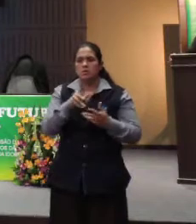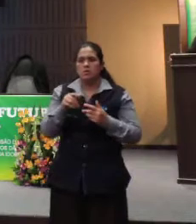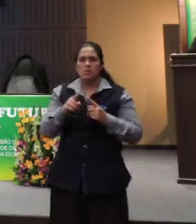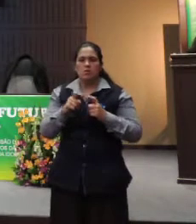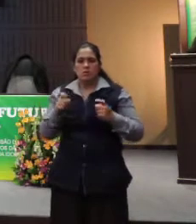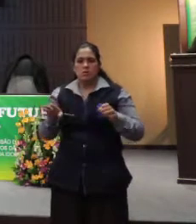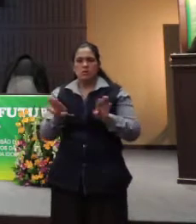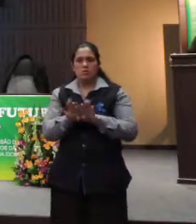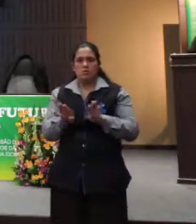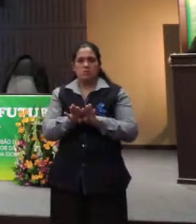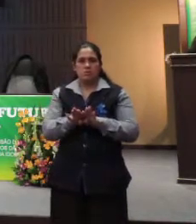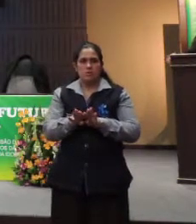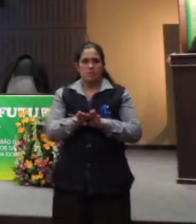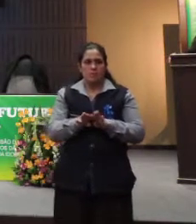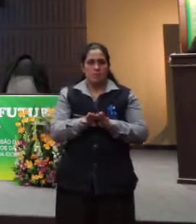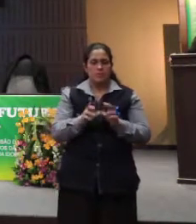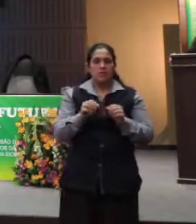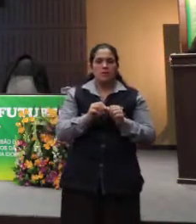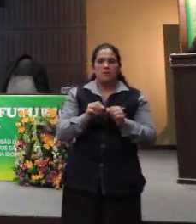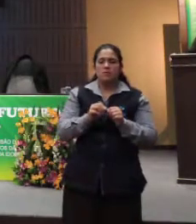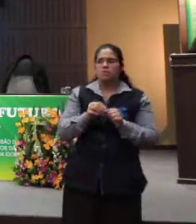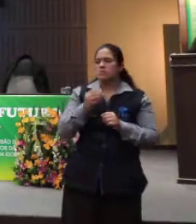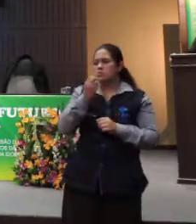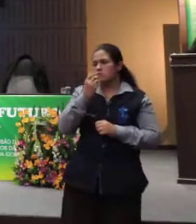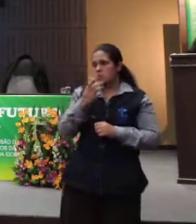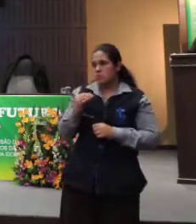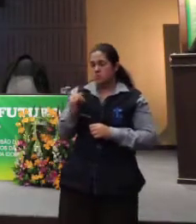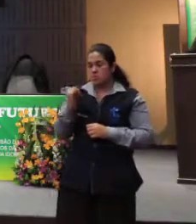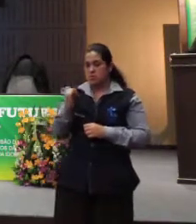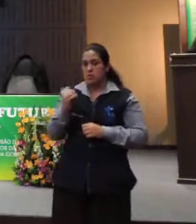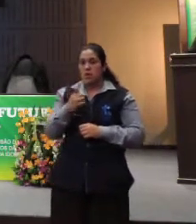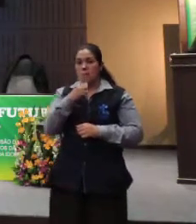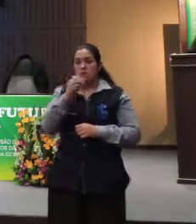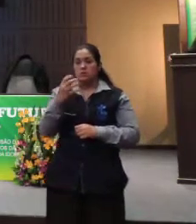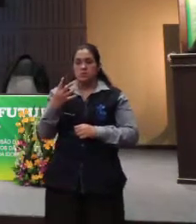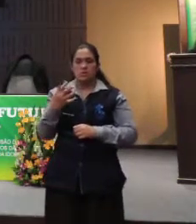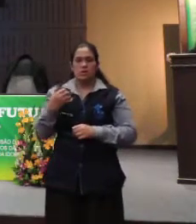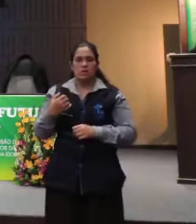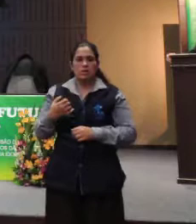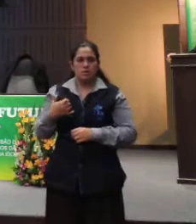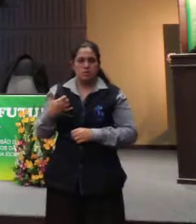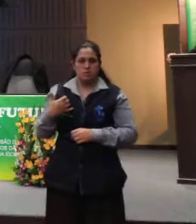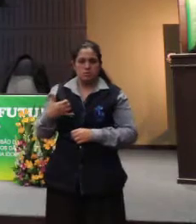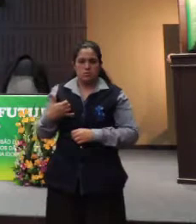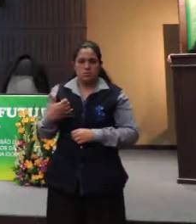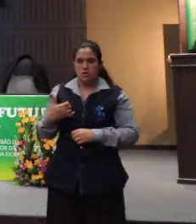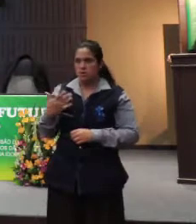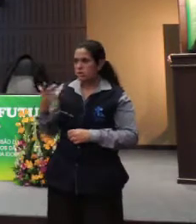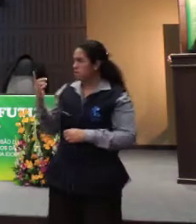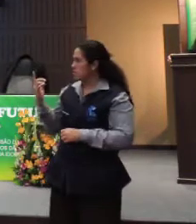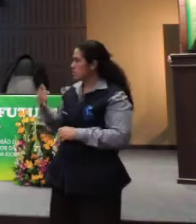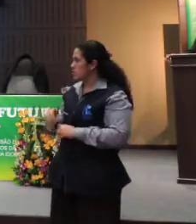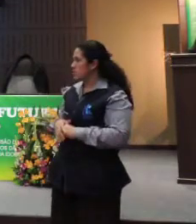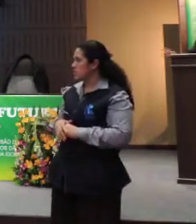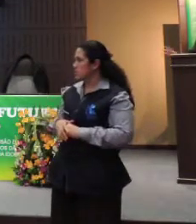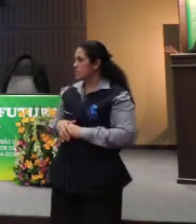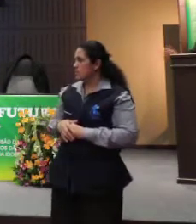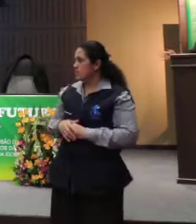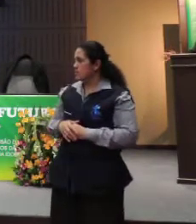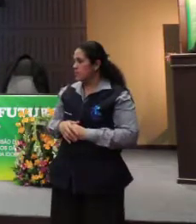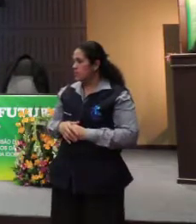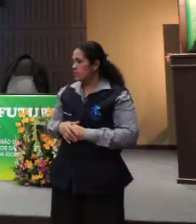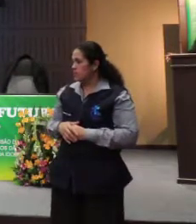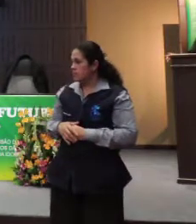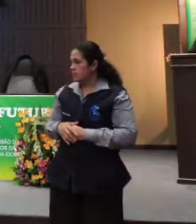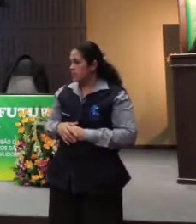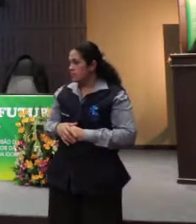enfim. Um cara muito reconhecido. Aos 104 anos, o Alexandre está ali pintando, eu decidi também que